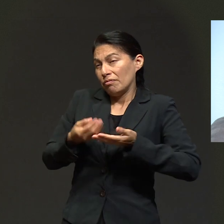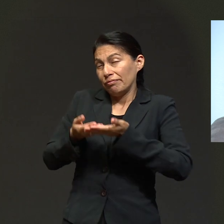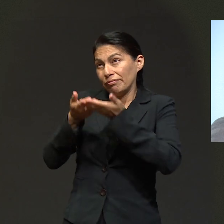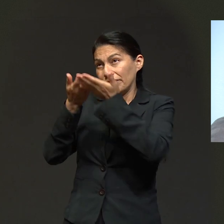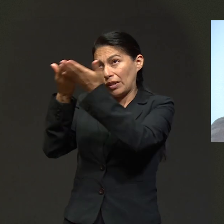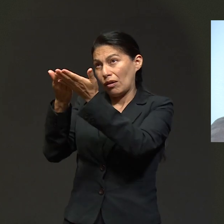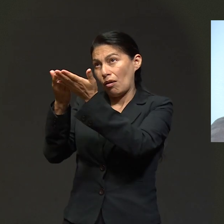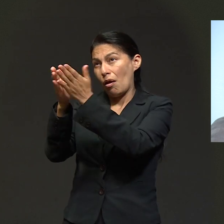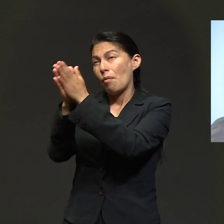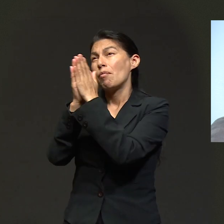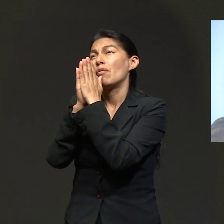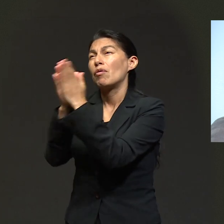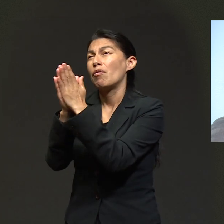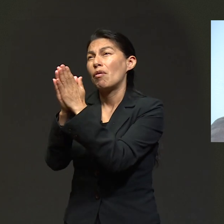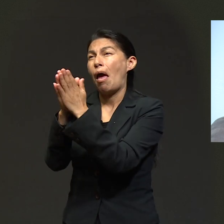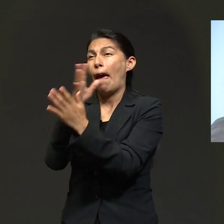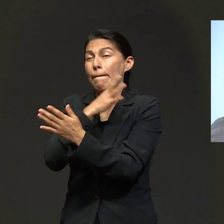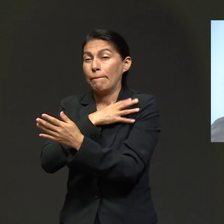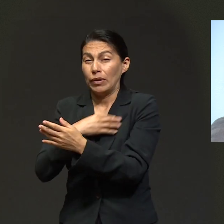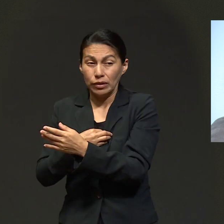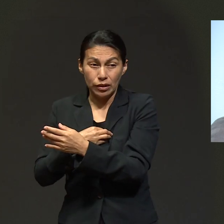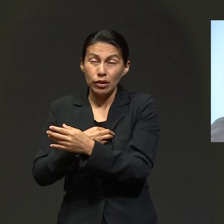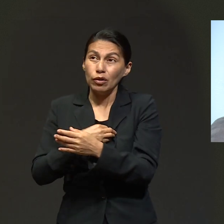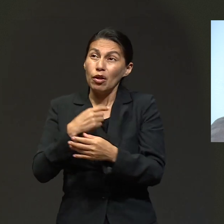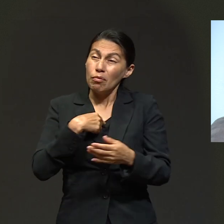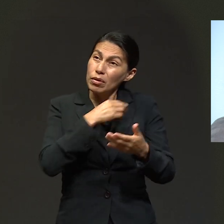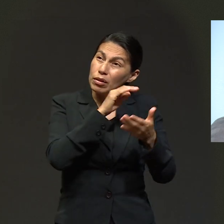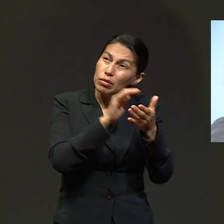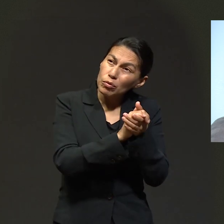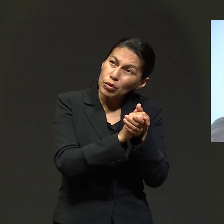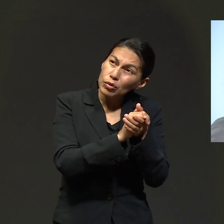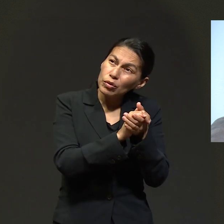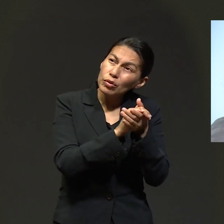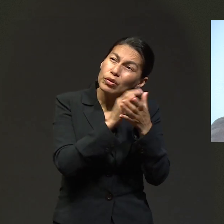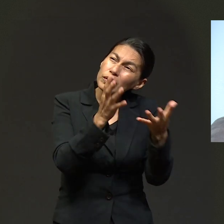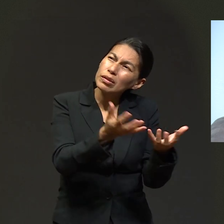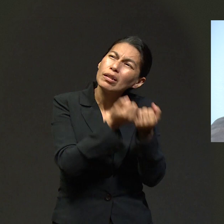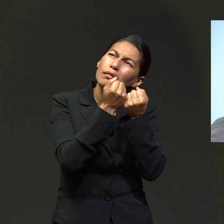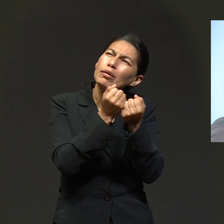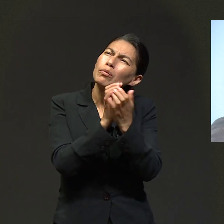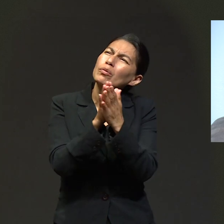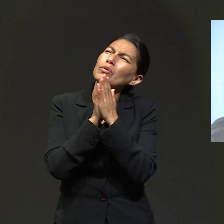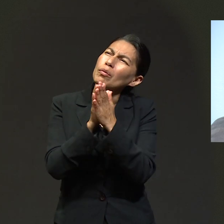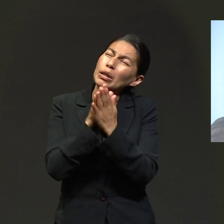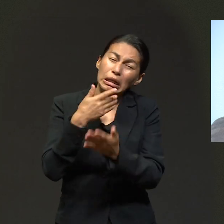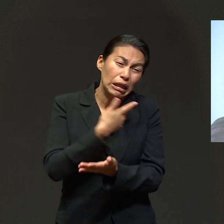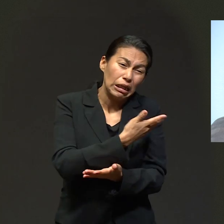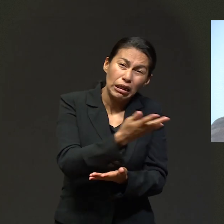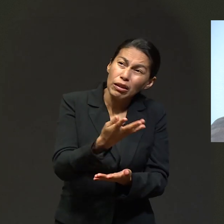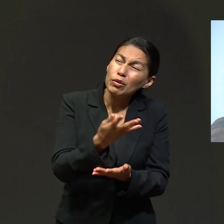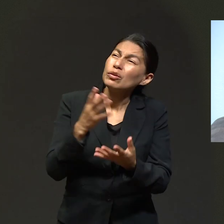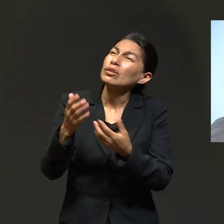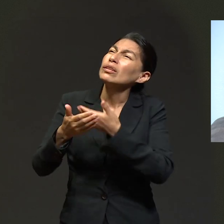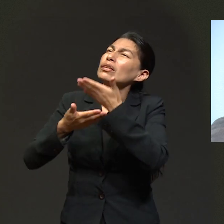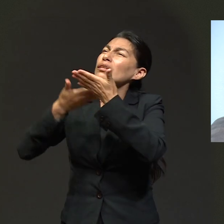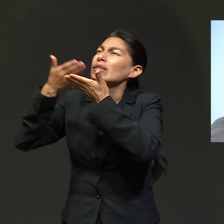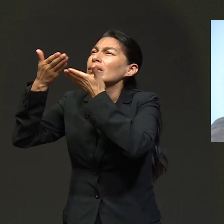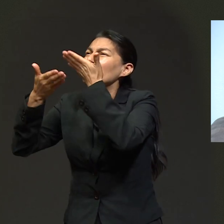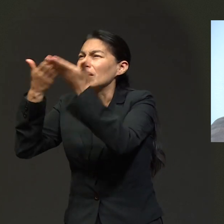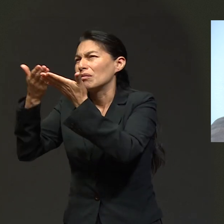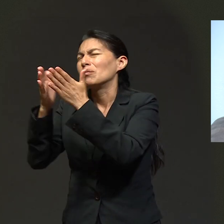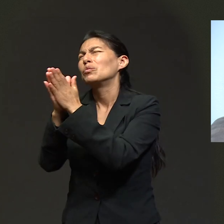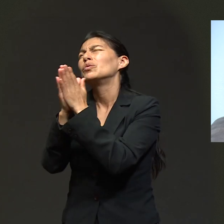salva la vida de mi esposo, yo le decía, y la de mis hijos. Y que logren sus sueños y que te sirvan, yo le decía a Dios.